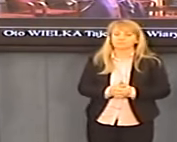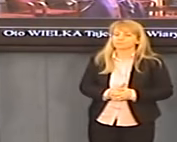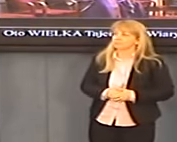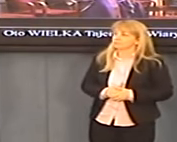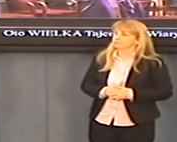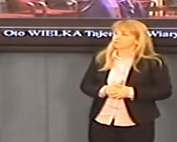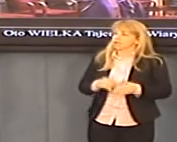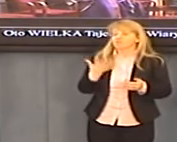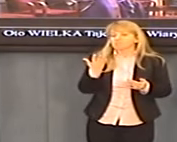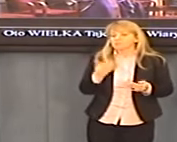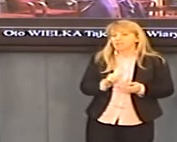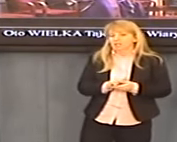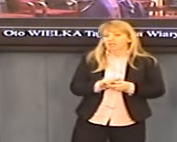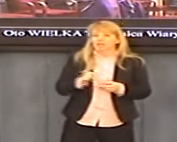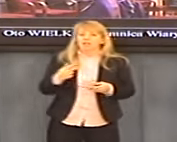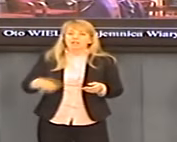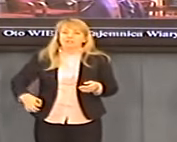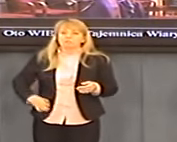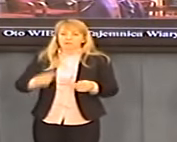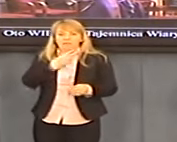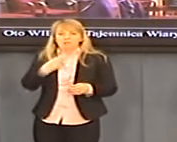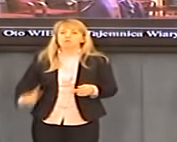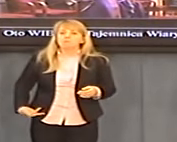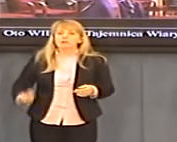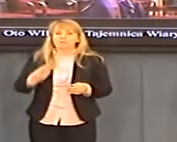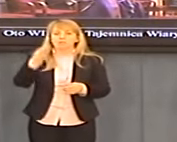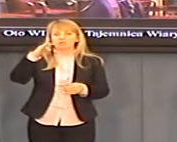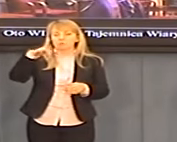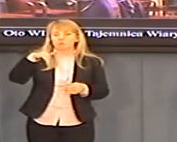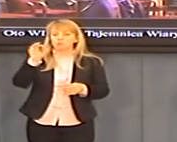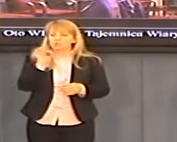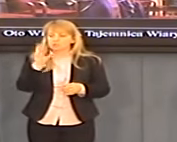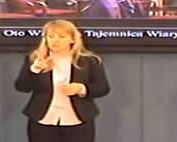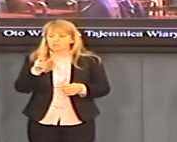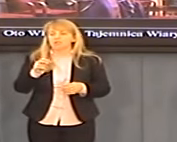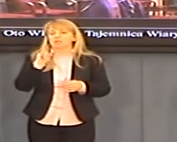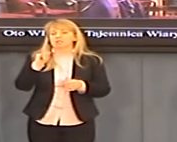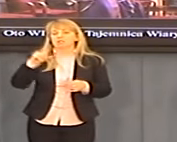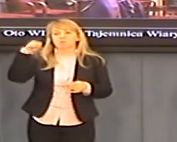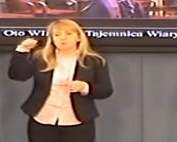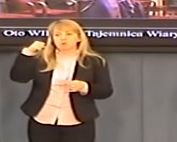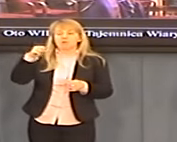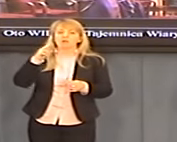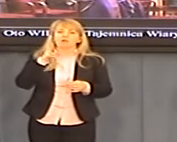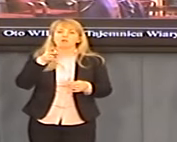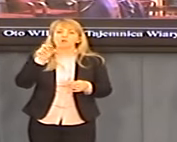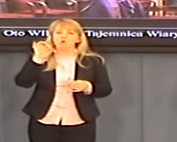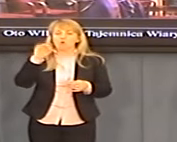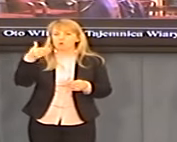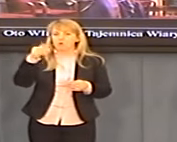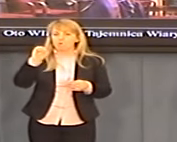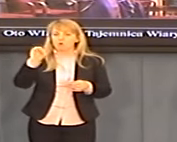No cóż, niestety pan premier Donald Tusk i pan prezydent Bronisław Komorowski